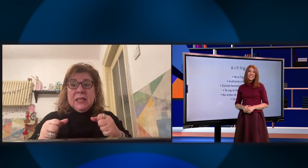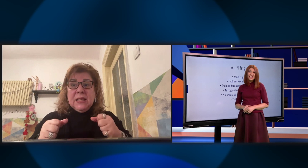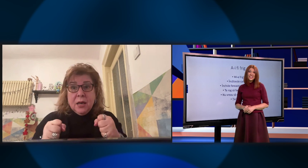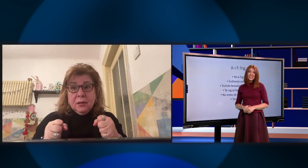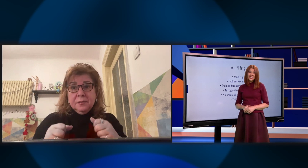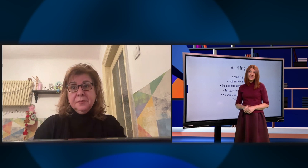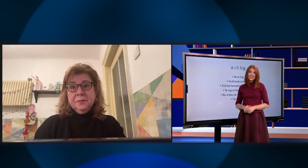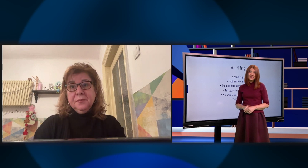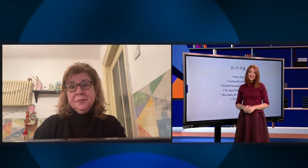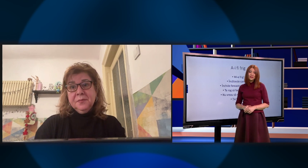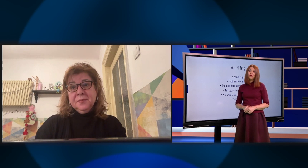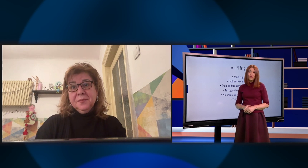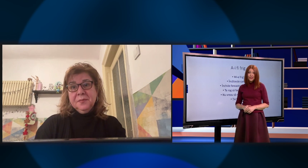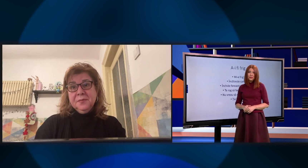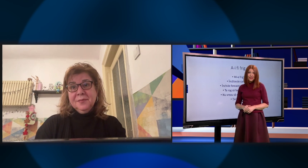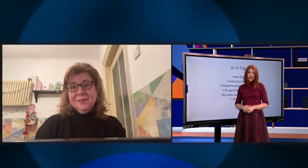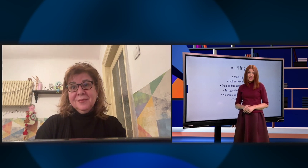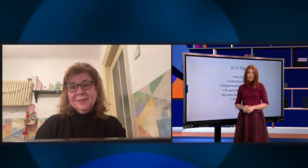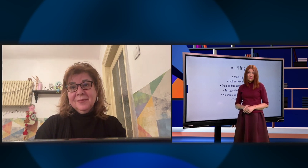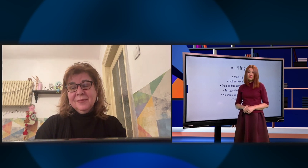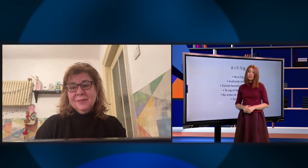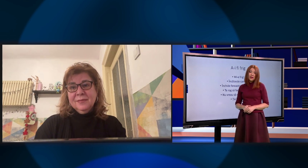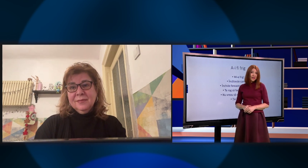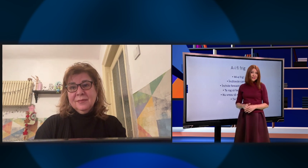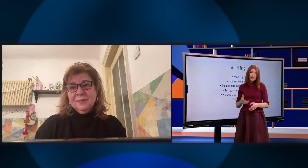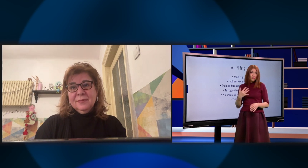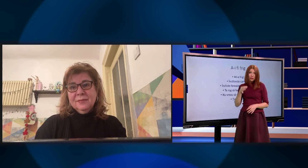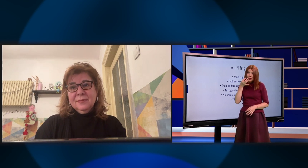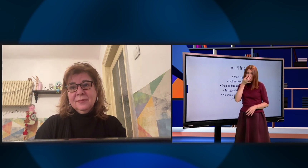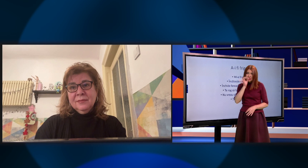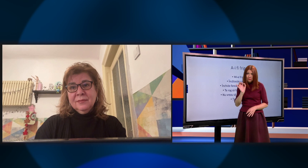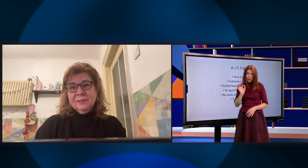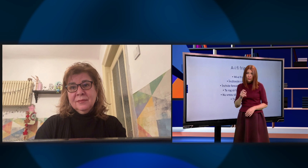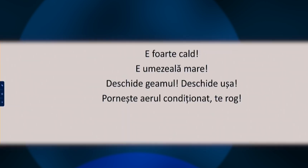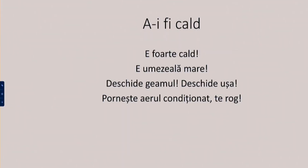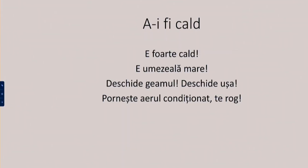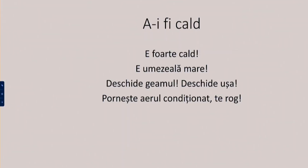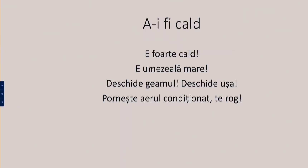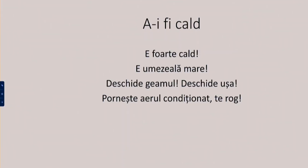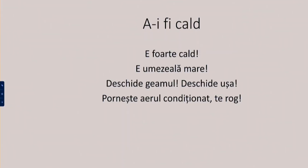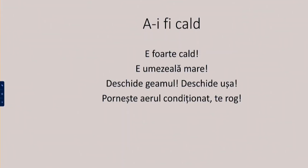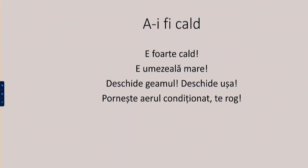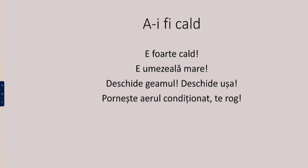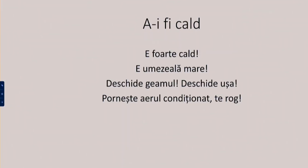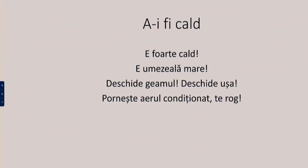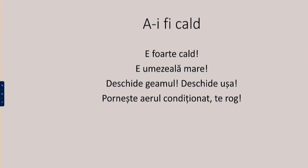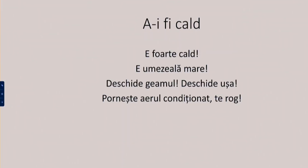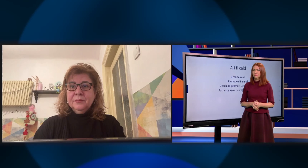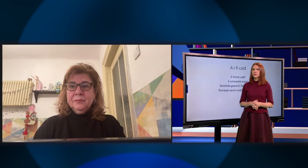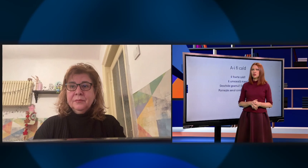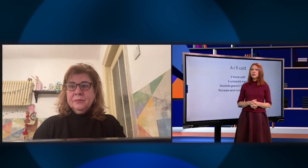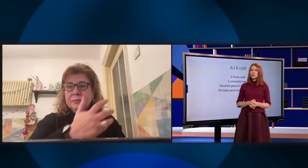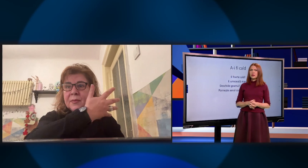Ție, ți-e frig? Foarte bine, Carmen. Pare că este mult mai simplu. Ai fi cald, cum